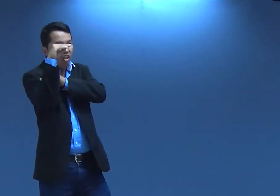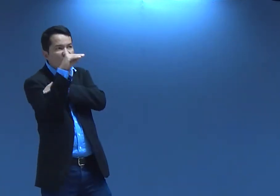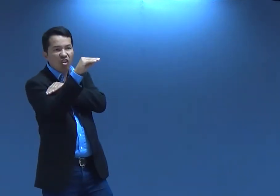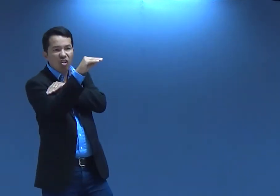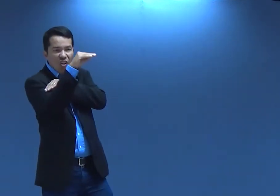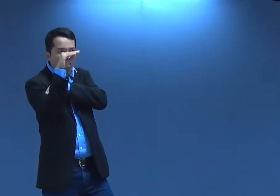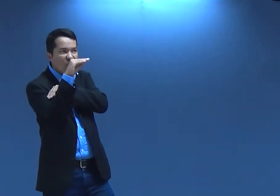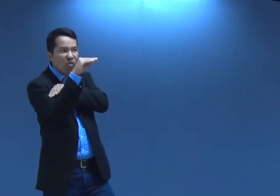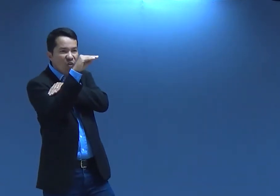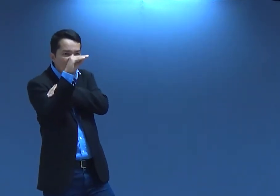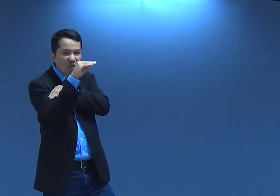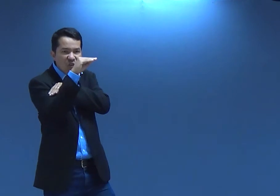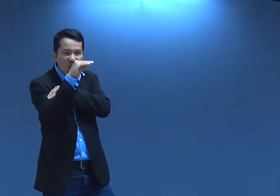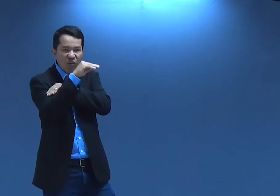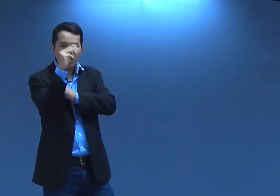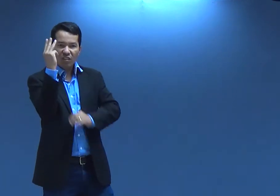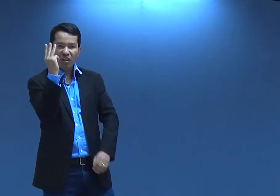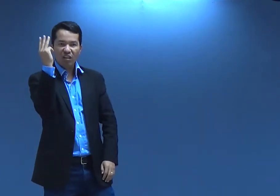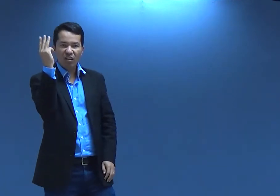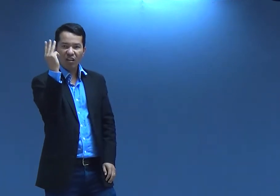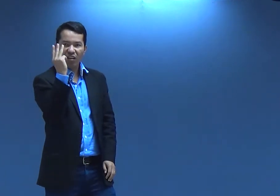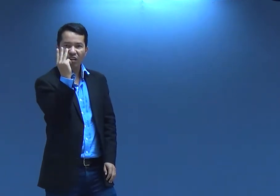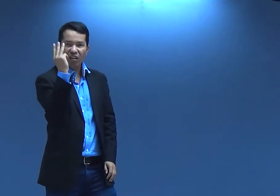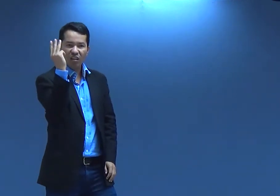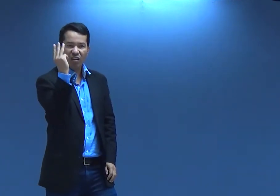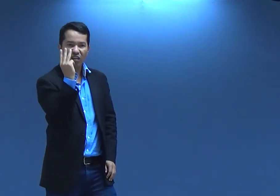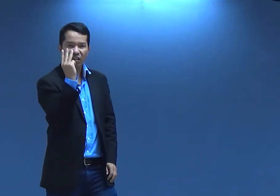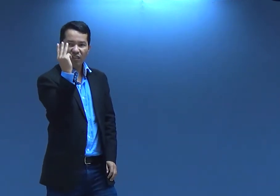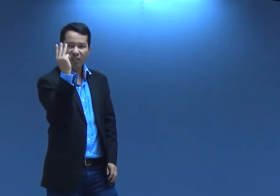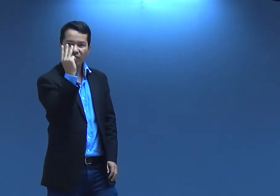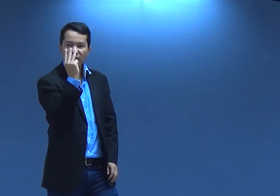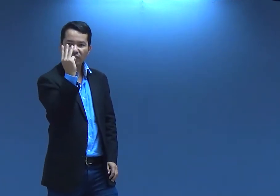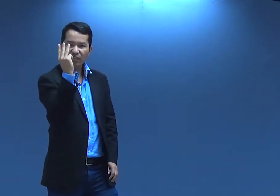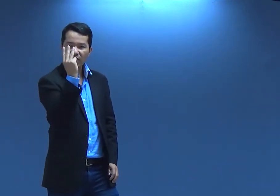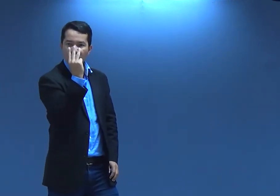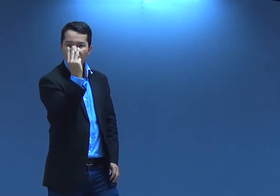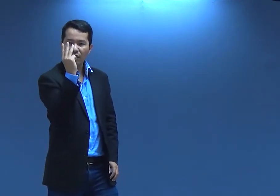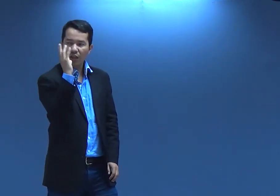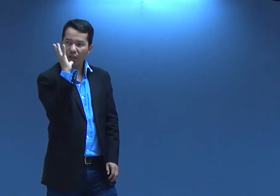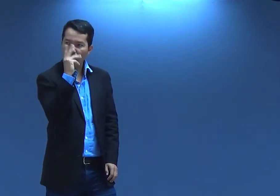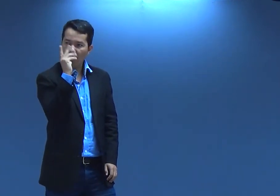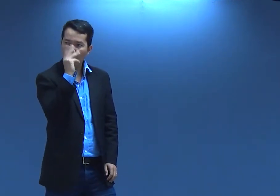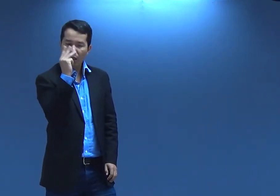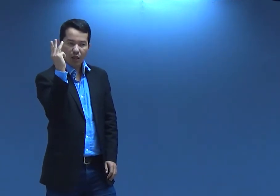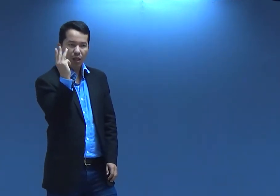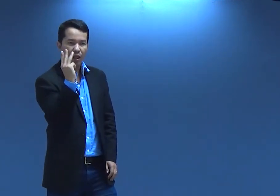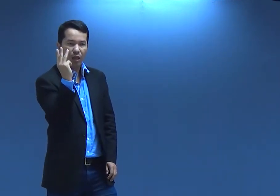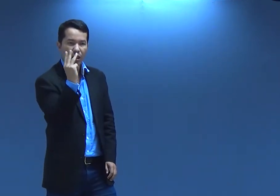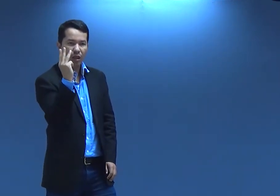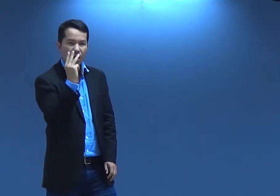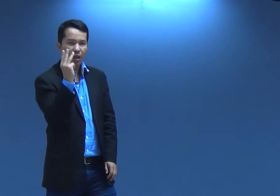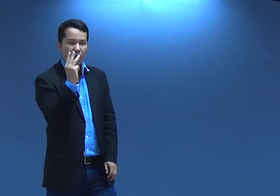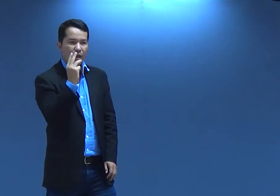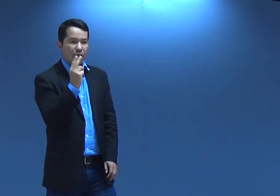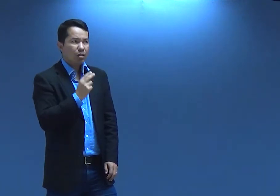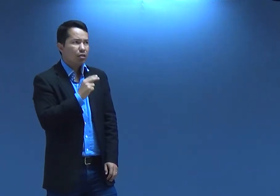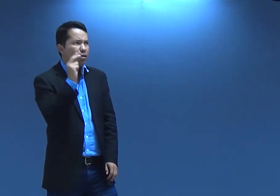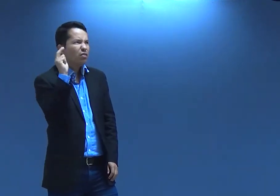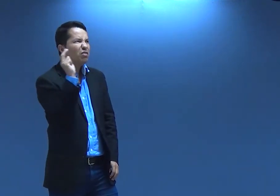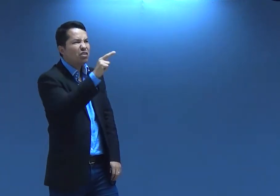E parece que eles, né? Em cima do cabelo foram lá. Os três. Seguindo aquela estrela. E demorava. E a